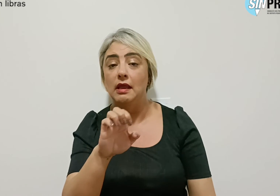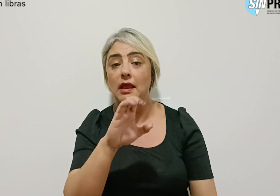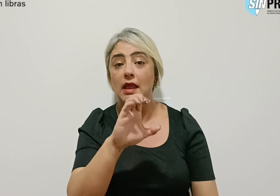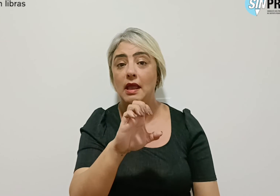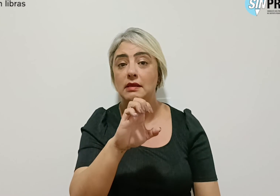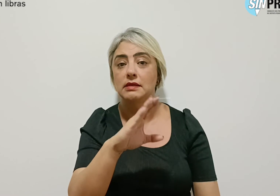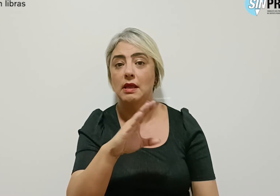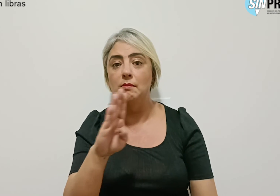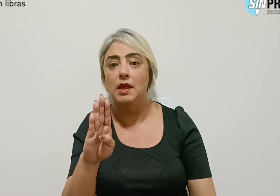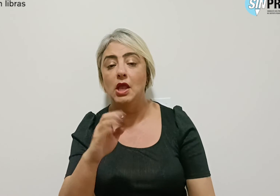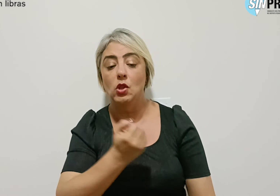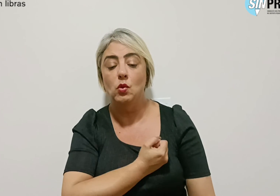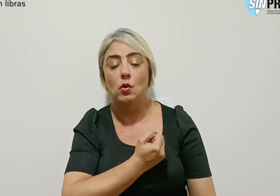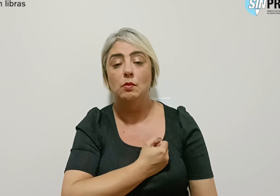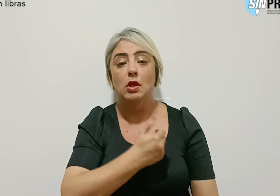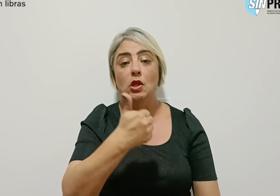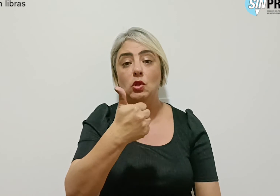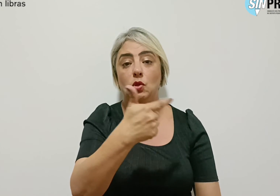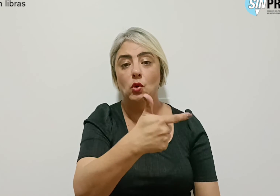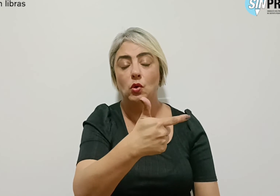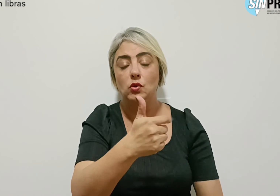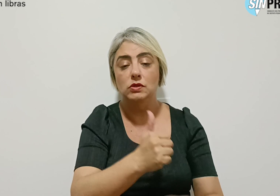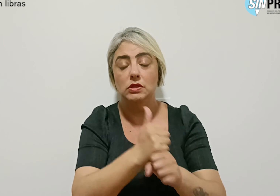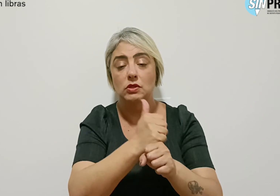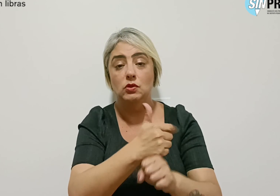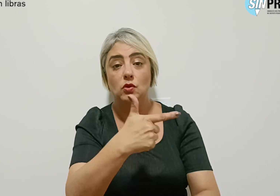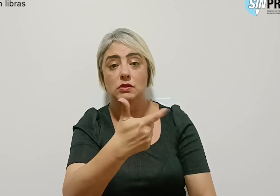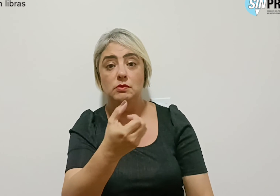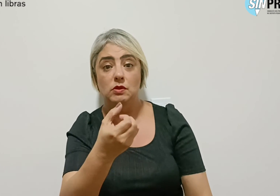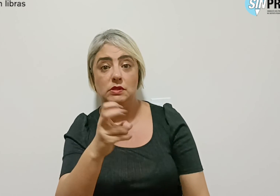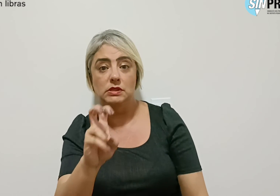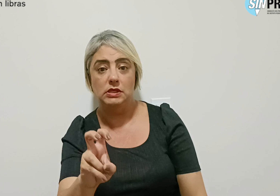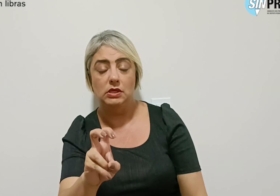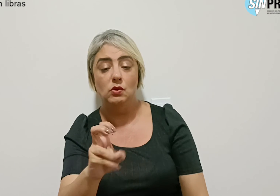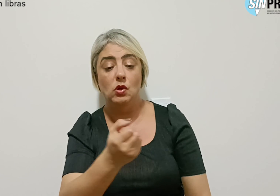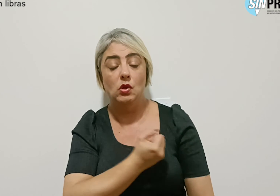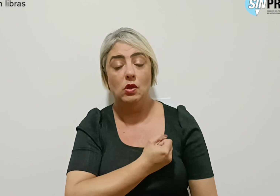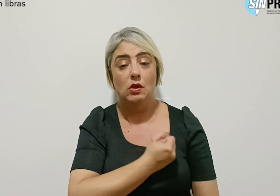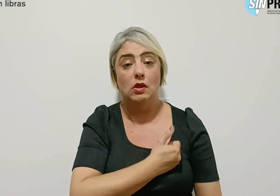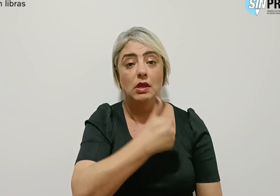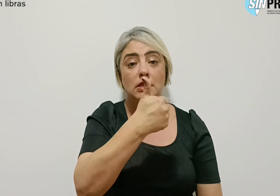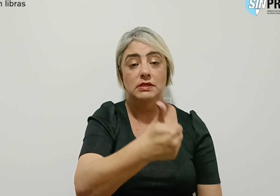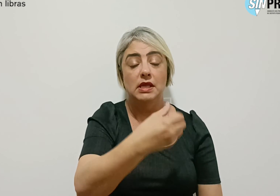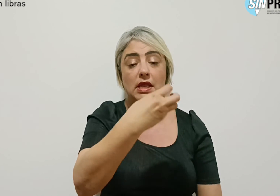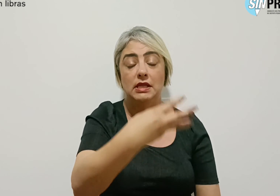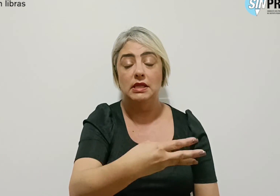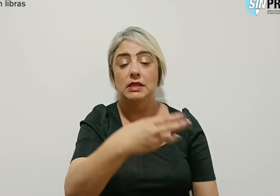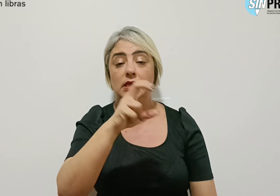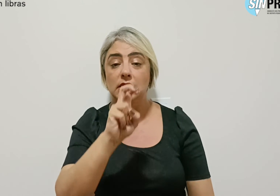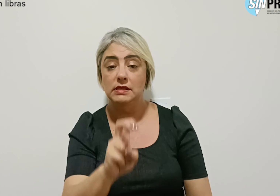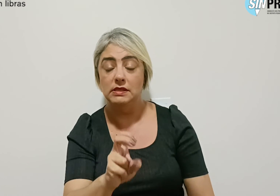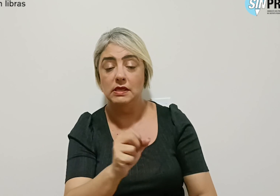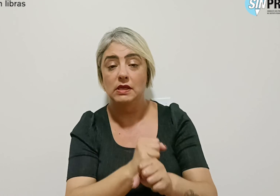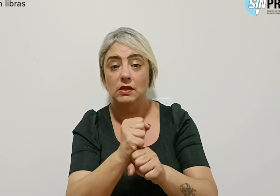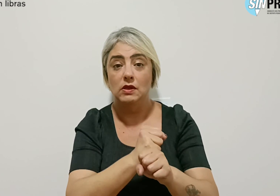de número 12, 2005 e de número 135, 2002.